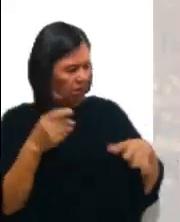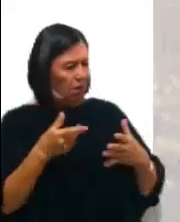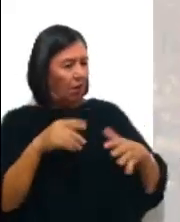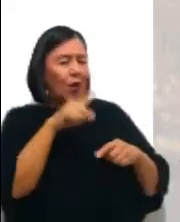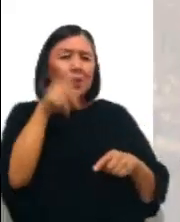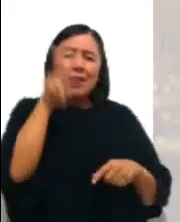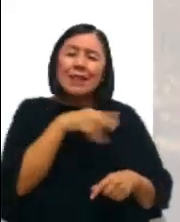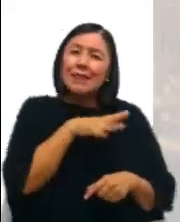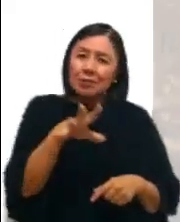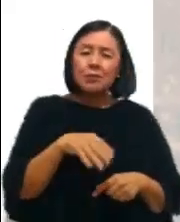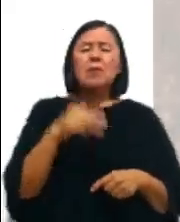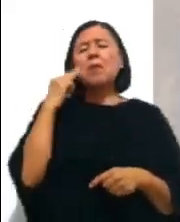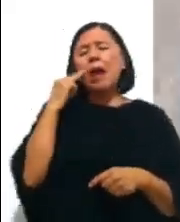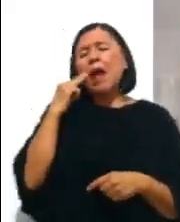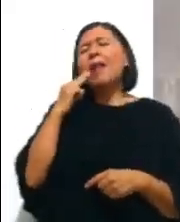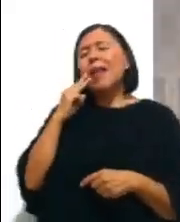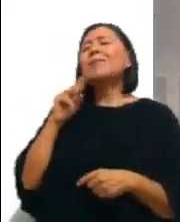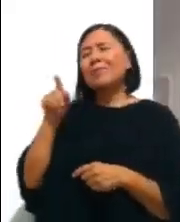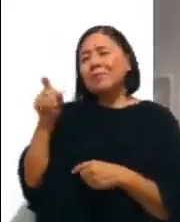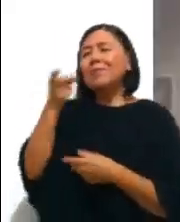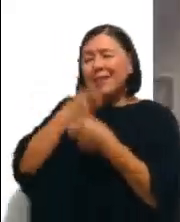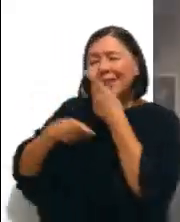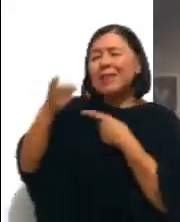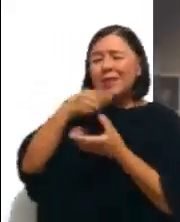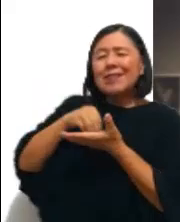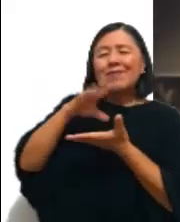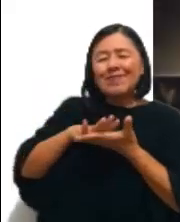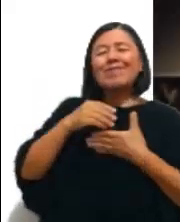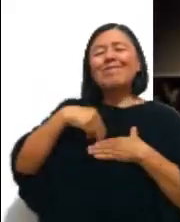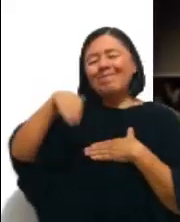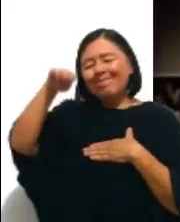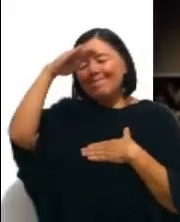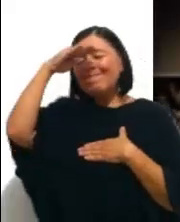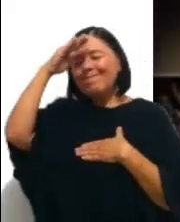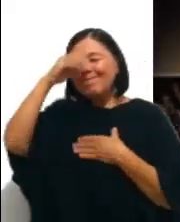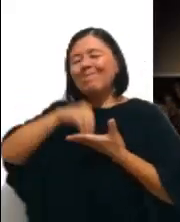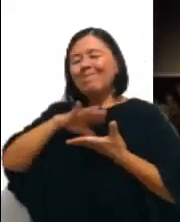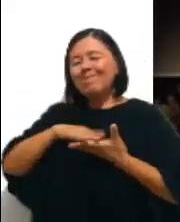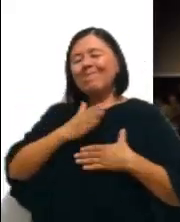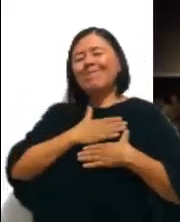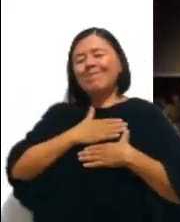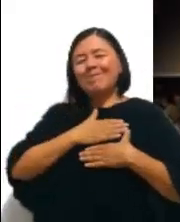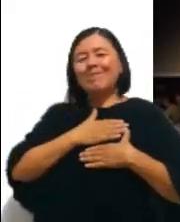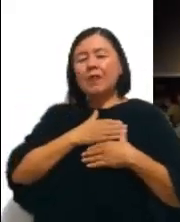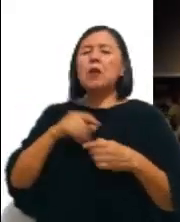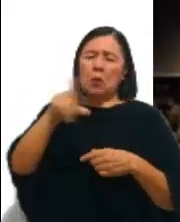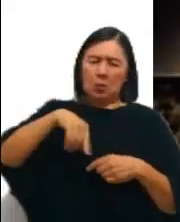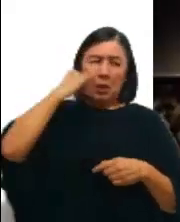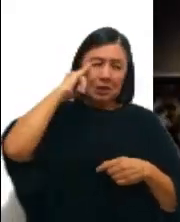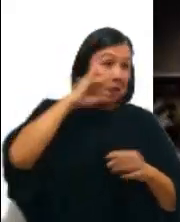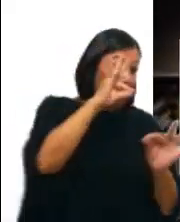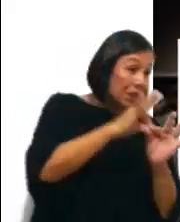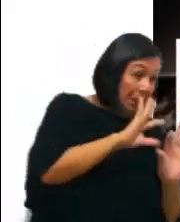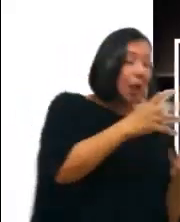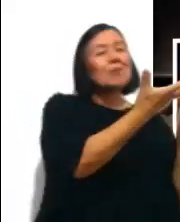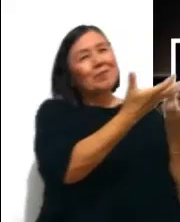María por su parte guardaba todas estas cosas y las meditaba en su corazón Los pastores se volvieron a sus